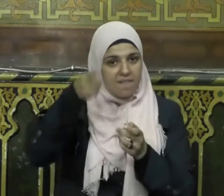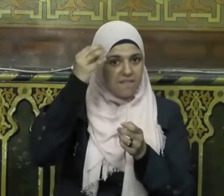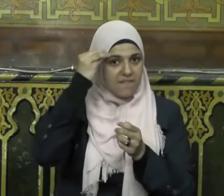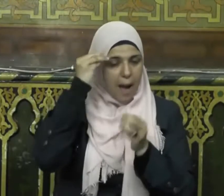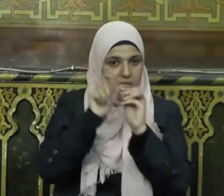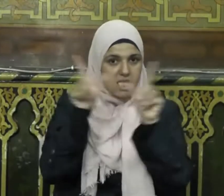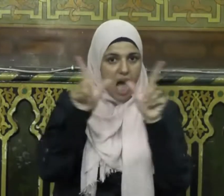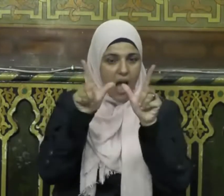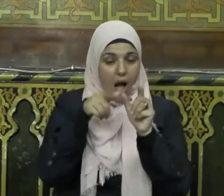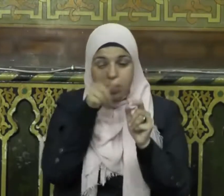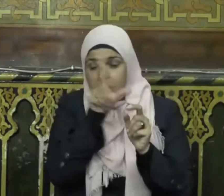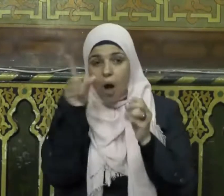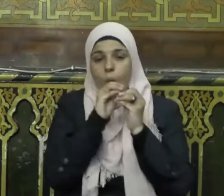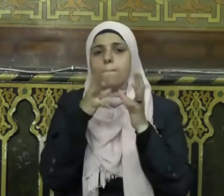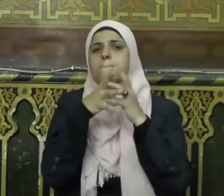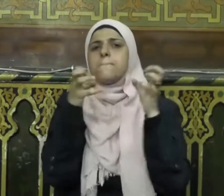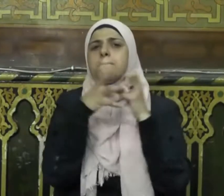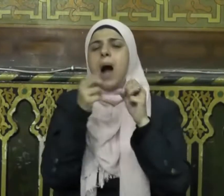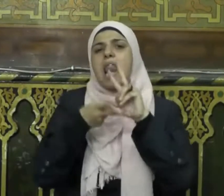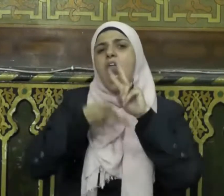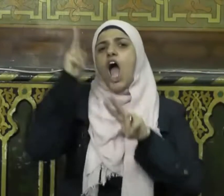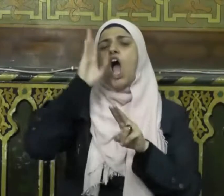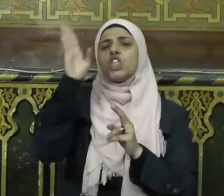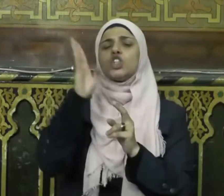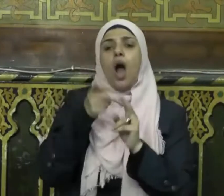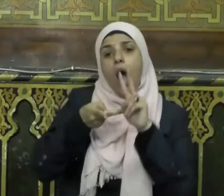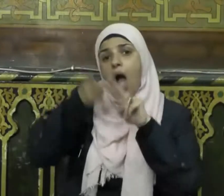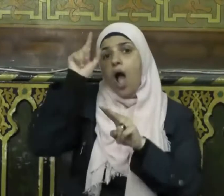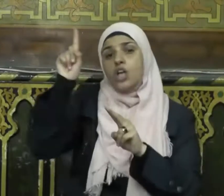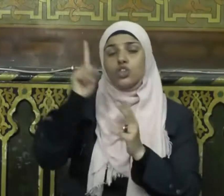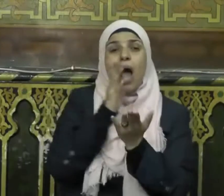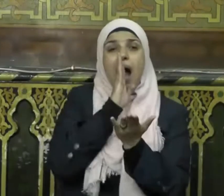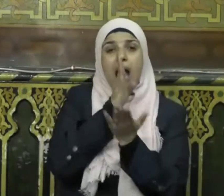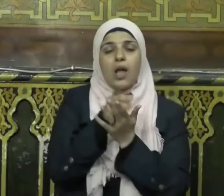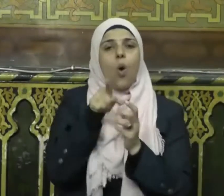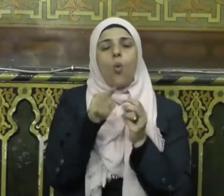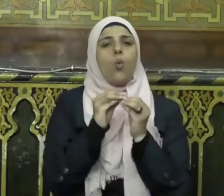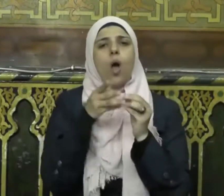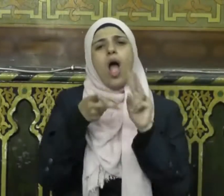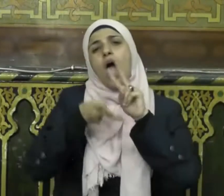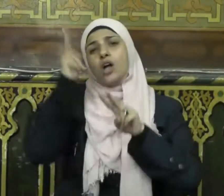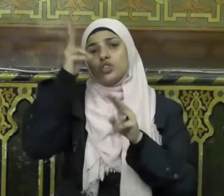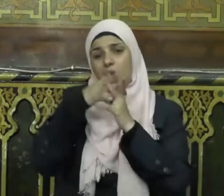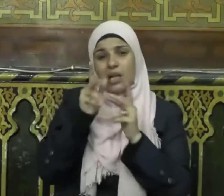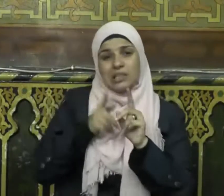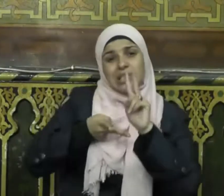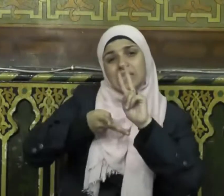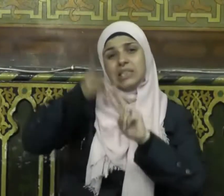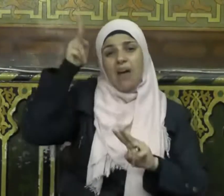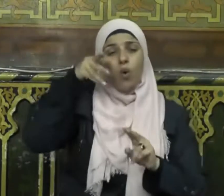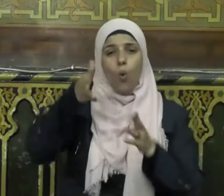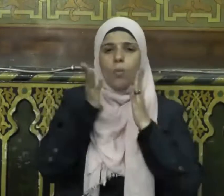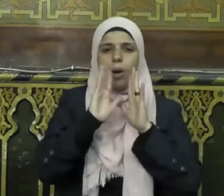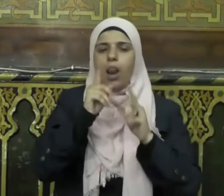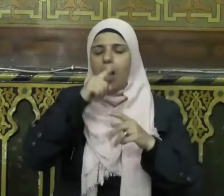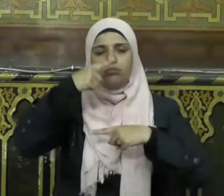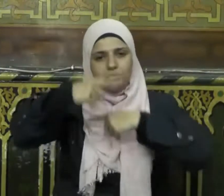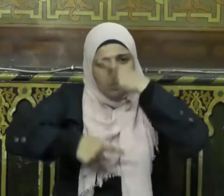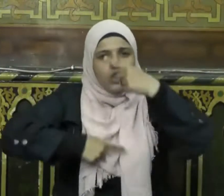الصحيح لمعنى الهجرة الحقيقية يقتضي أن الهجرة التي لا تنقاطع على مر العصور